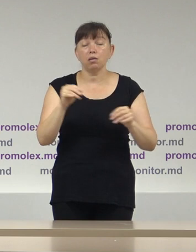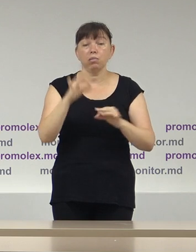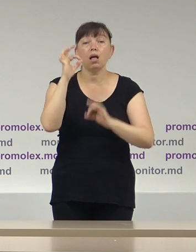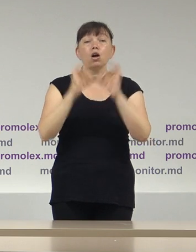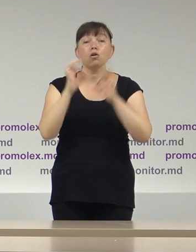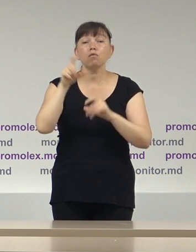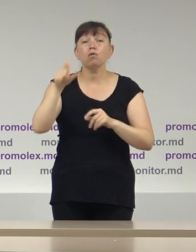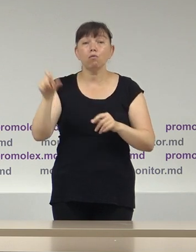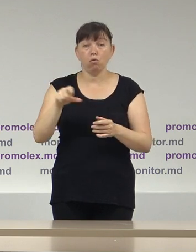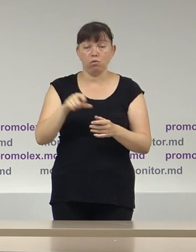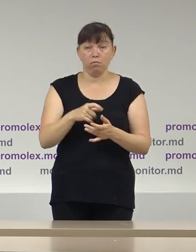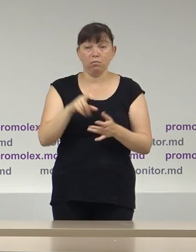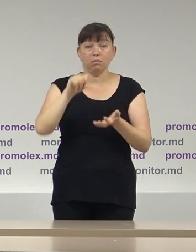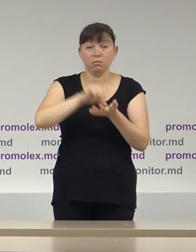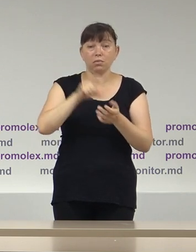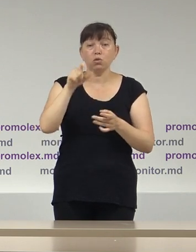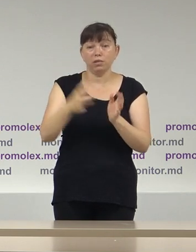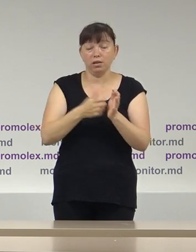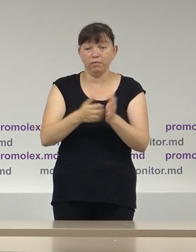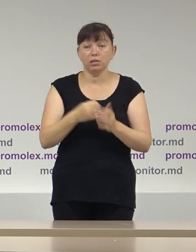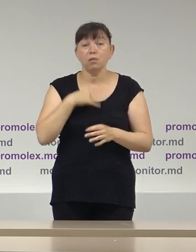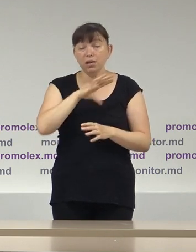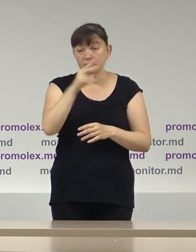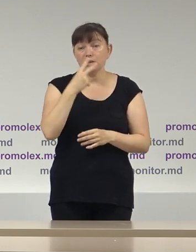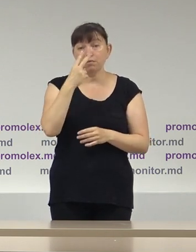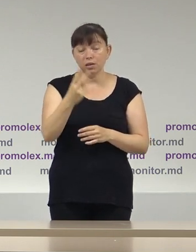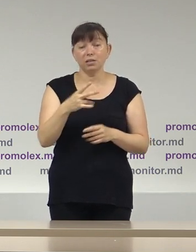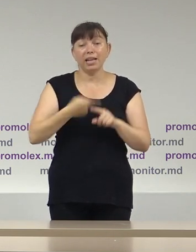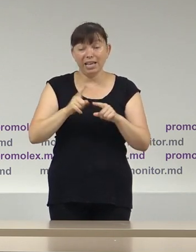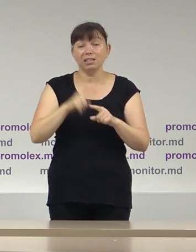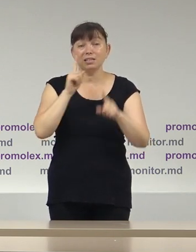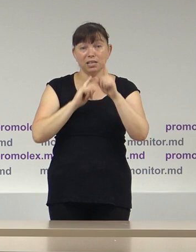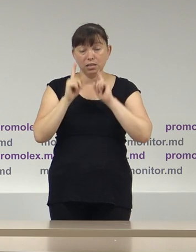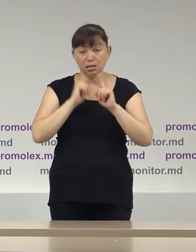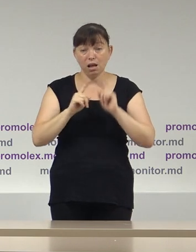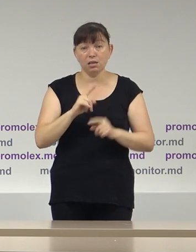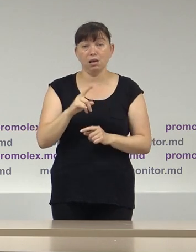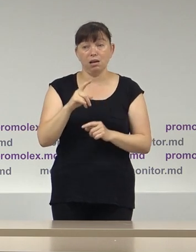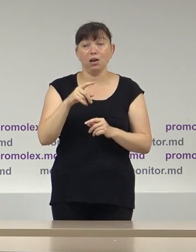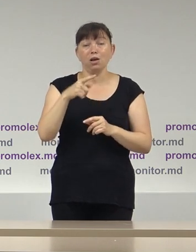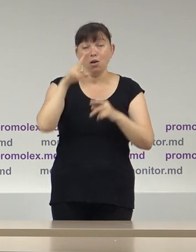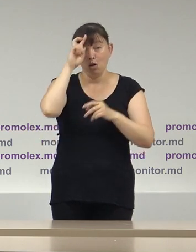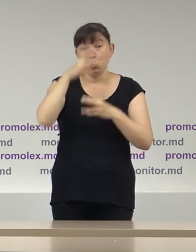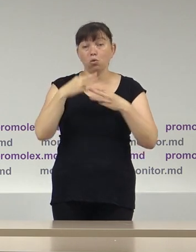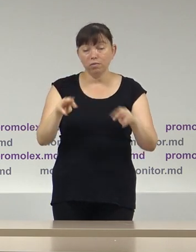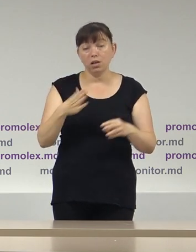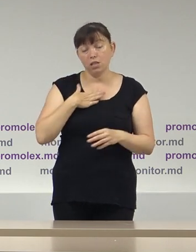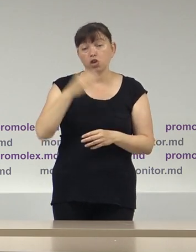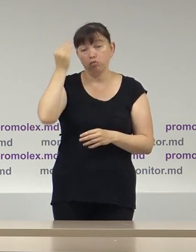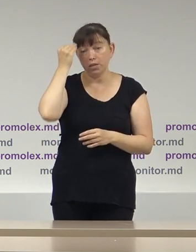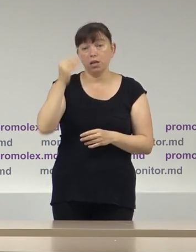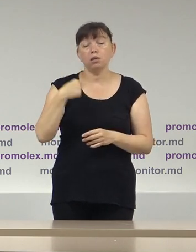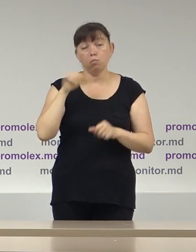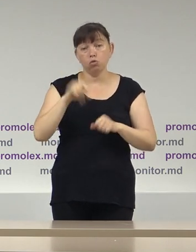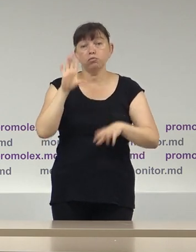cadrul ședinței de Guvern. Am urmărit cu toții respectiva ședință de Guvern și, în opinia Promolex, putem